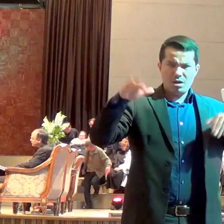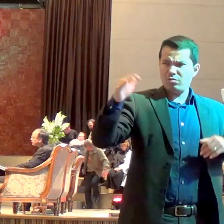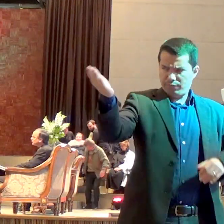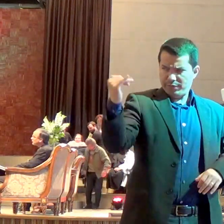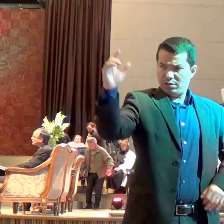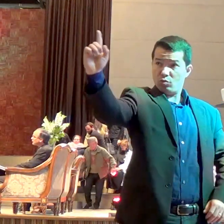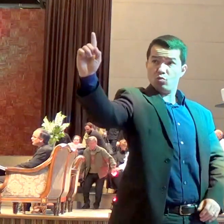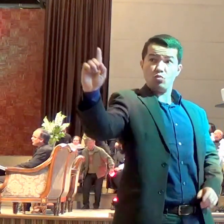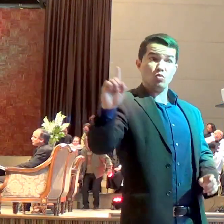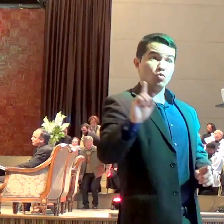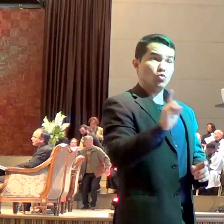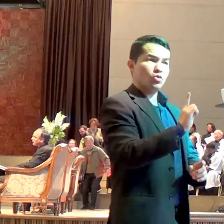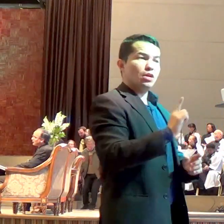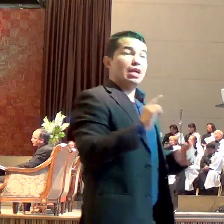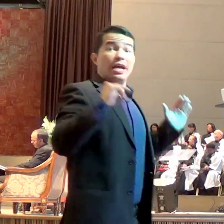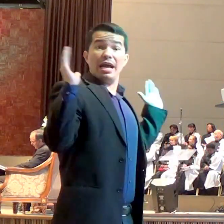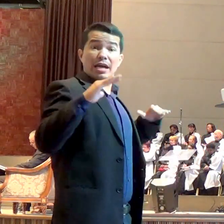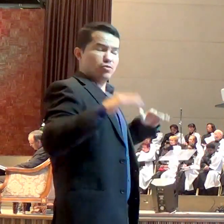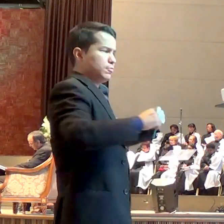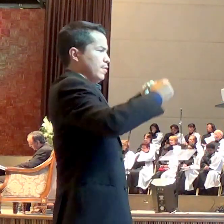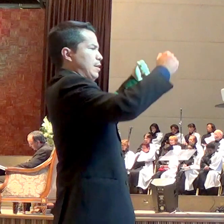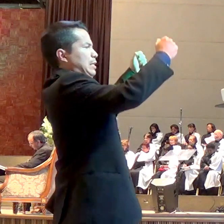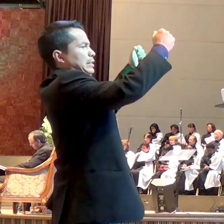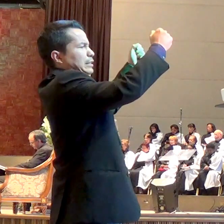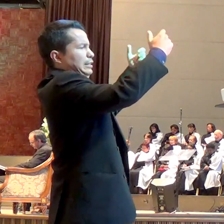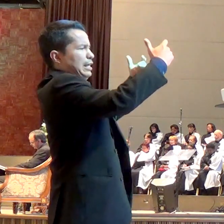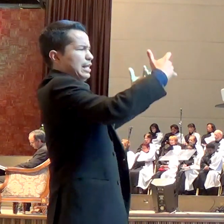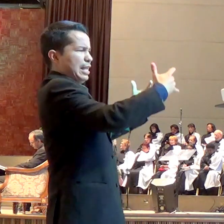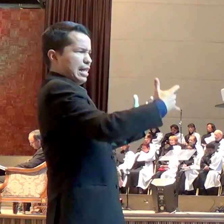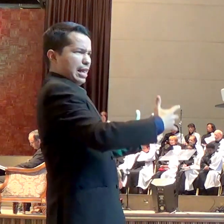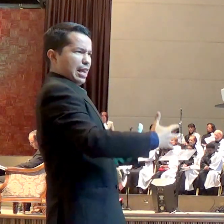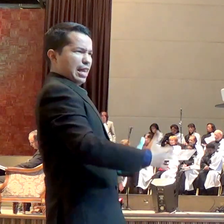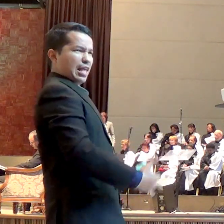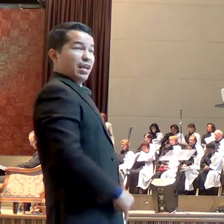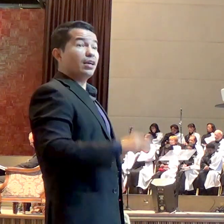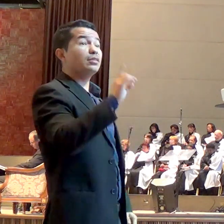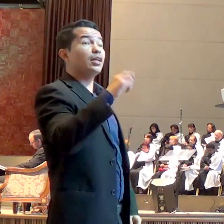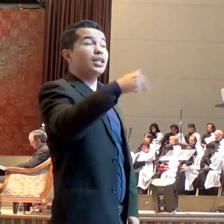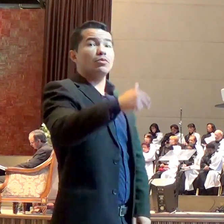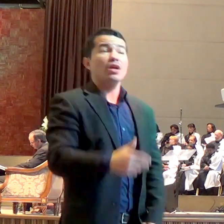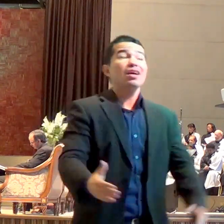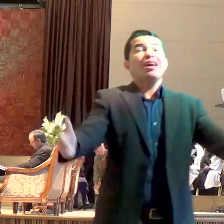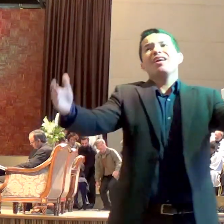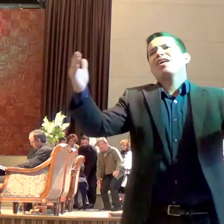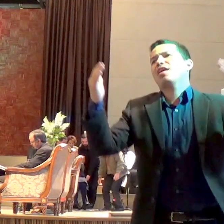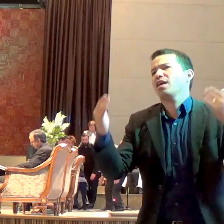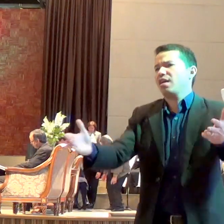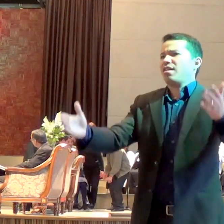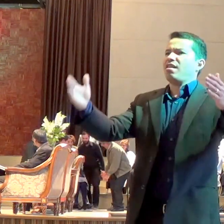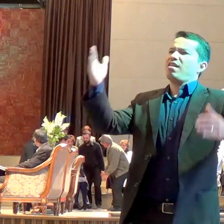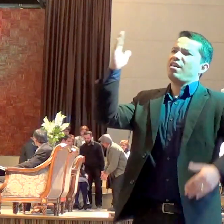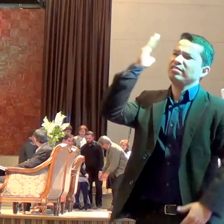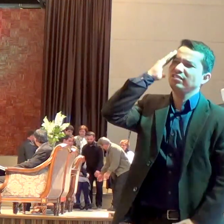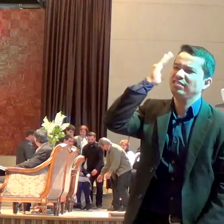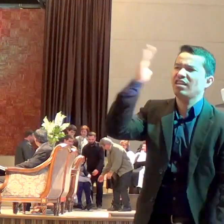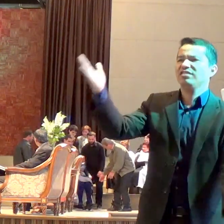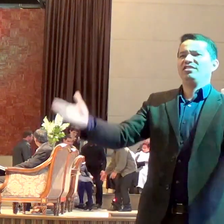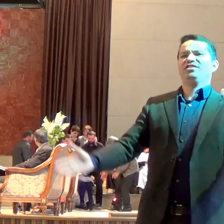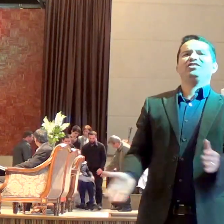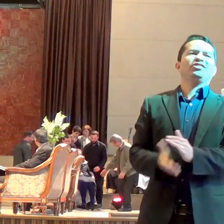Deus, os anjos vieram e ajudaram a Daniel a compreender aquilo que ele tinha visto.